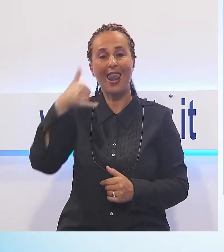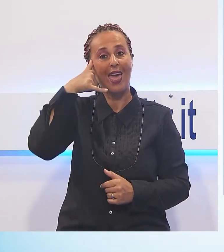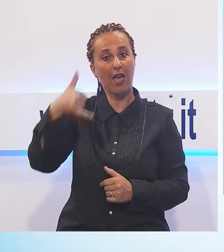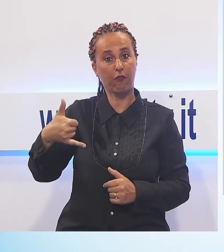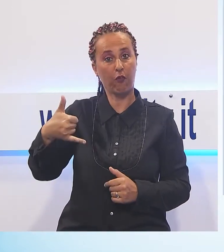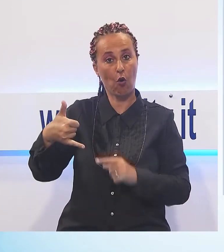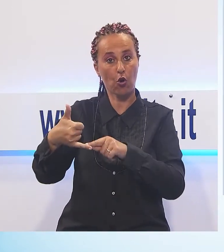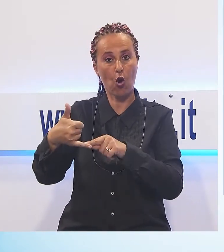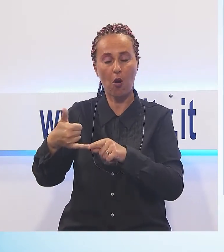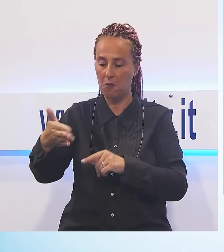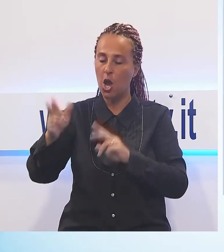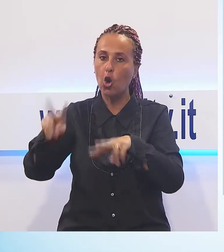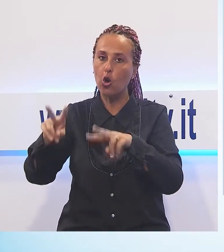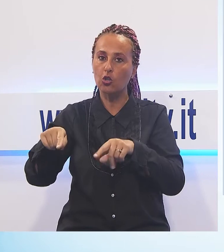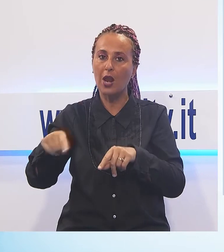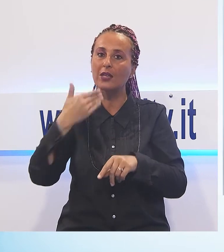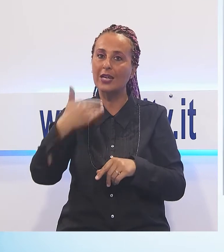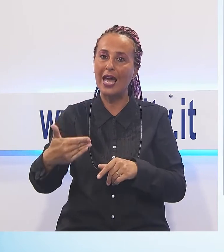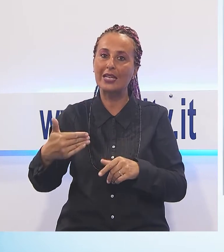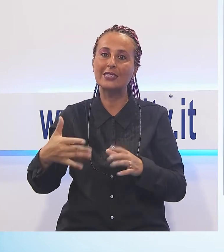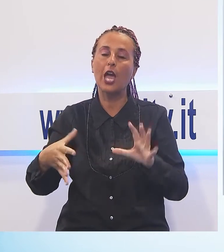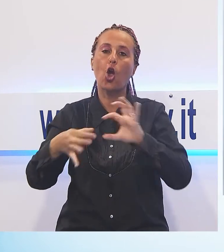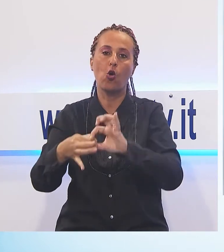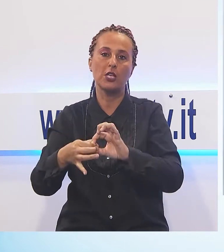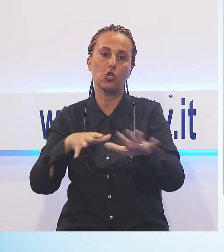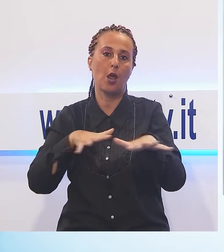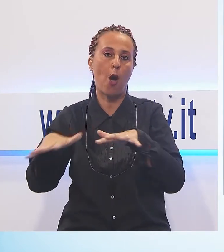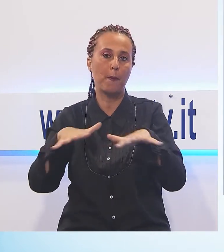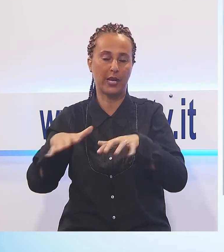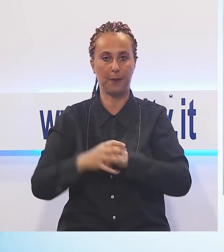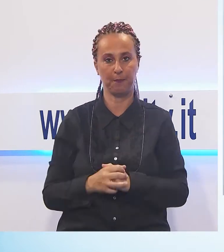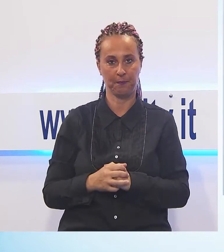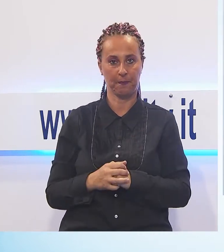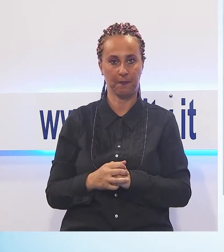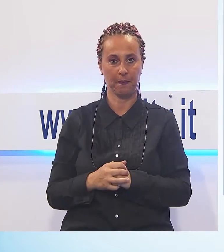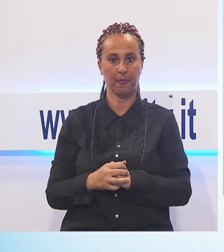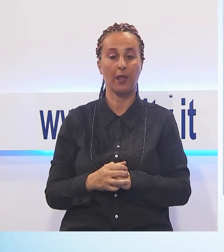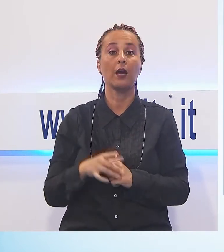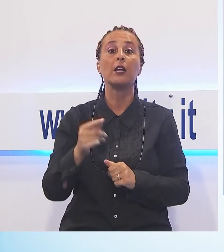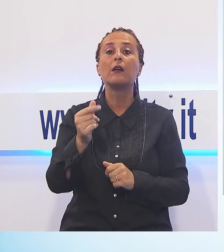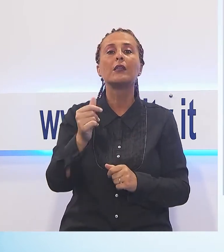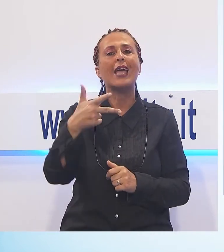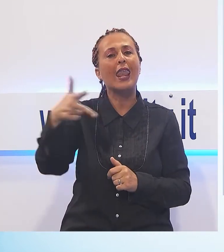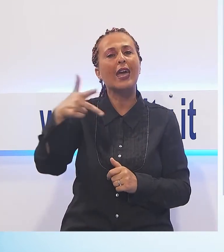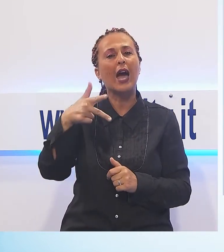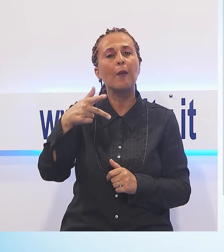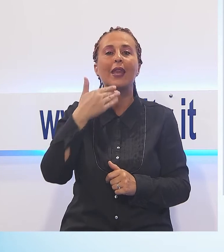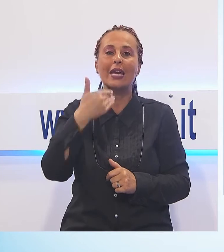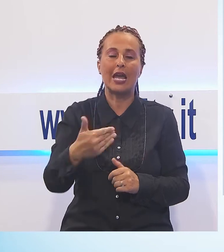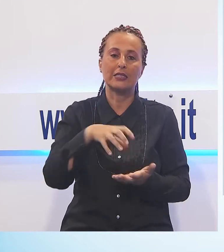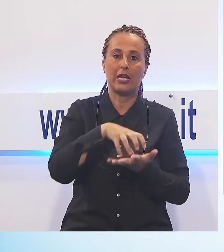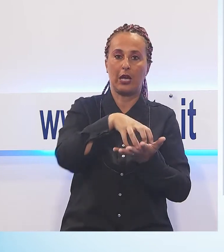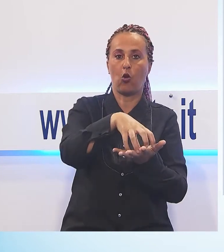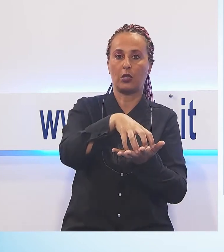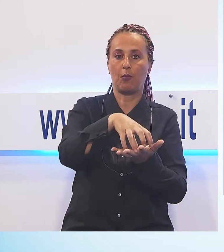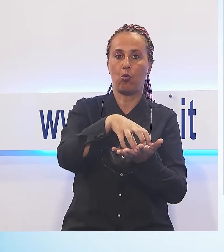fuori sede utilizzando una connessione mobile. L'intervento è stato possibile grazie ad un contributo della regione integrato da risorse dell'ente.